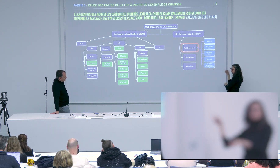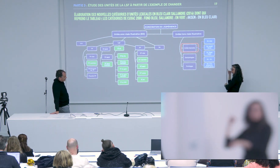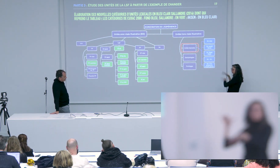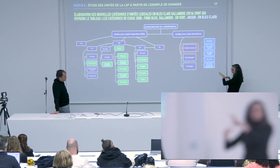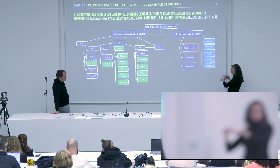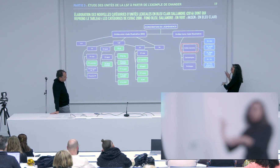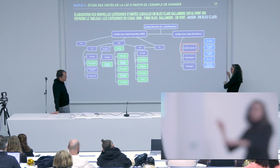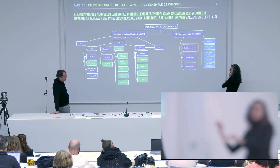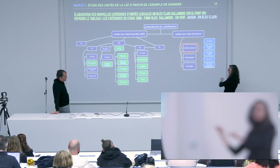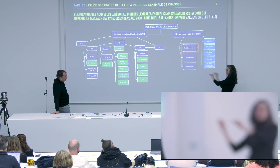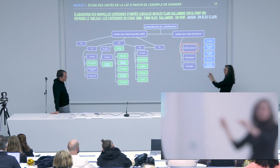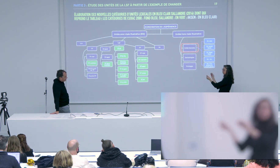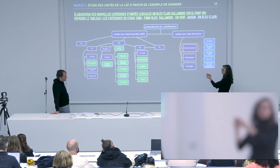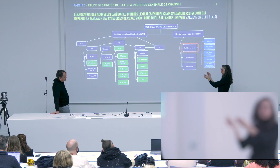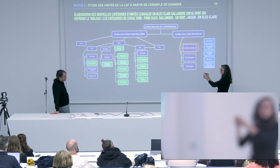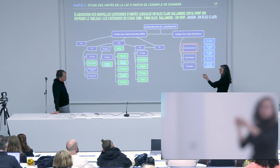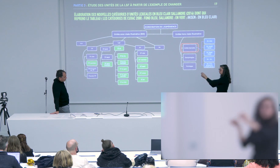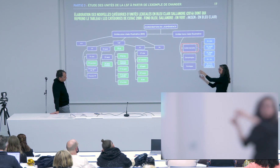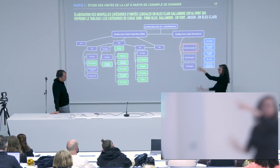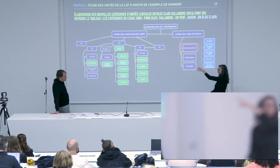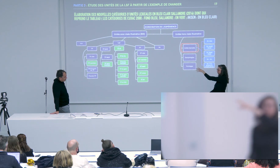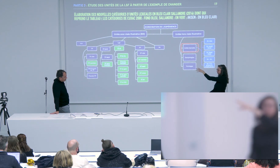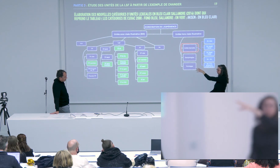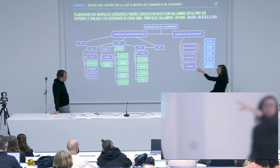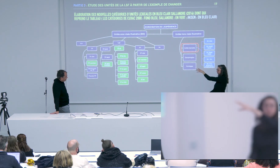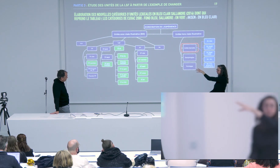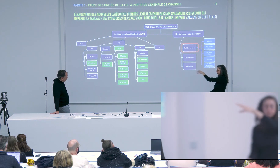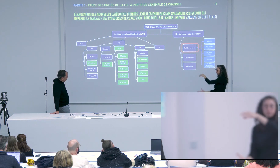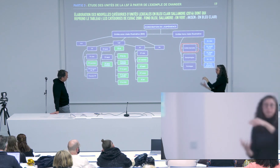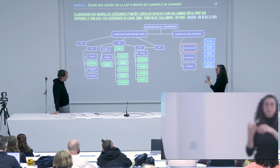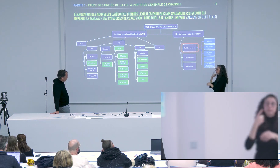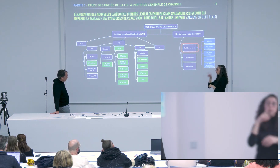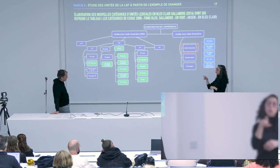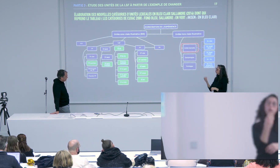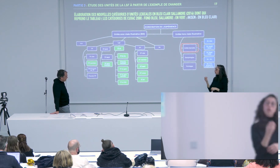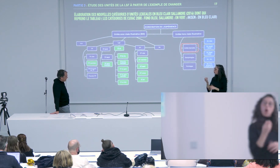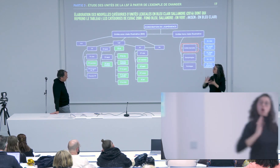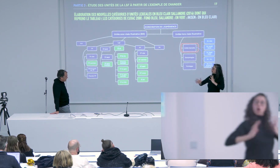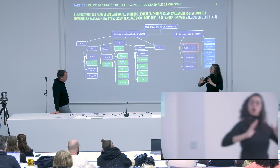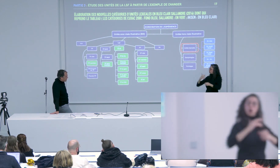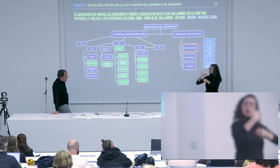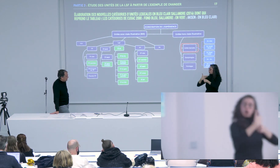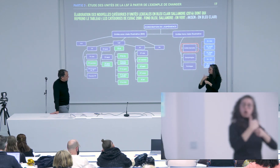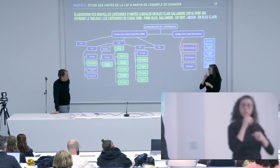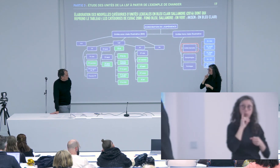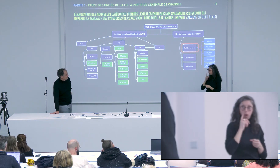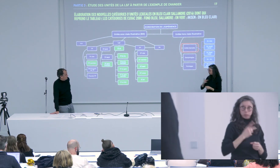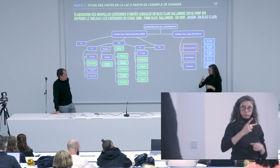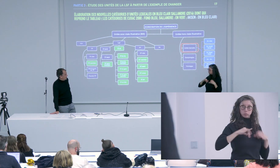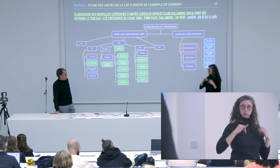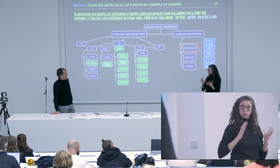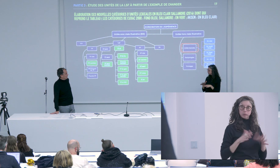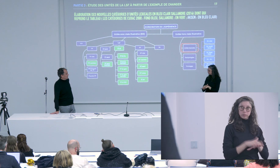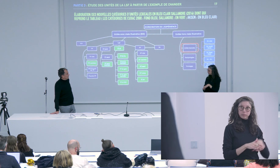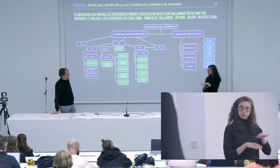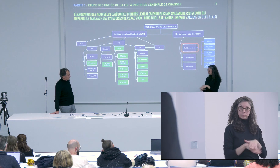l'espace de signation parce que je me suis aperçu que ma description dans les UL fonctionnait plutôt bien et je pense qu'il faut la